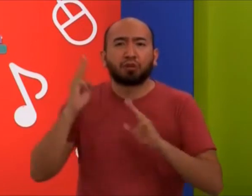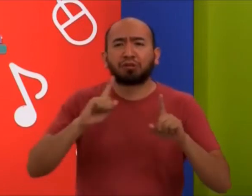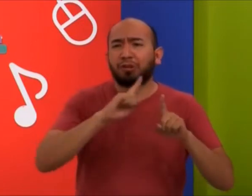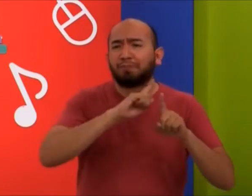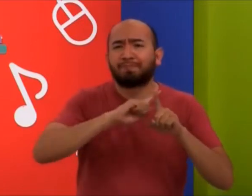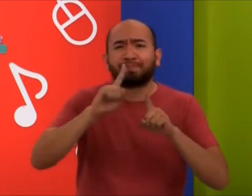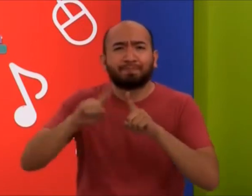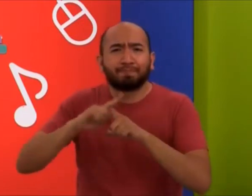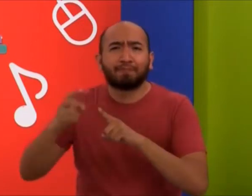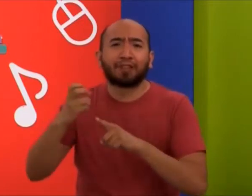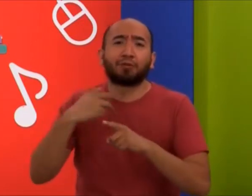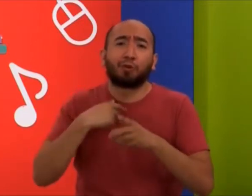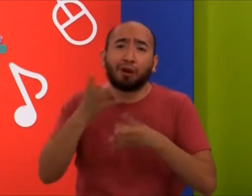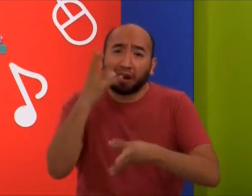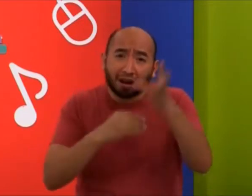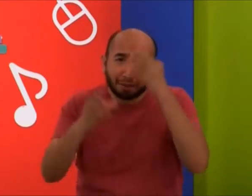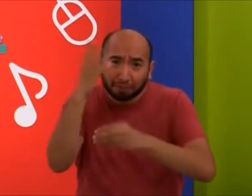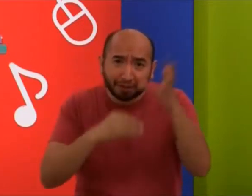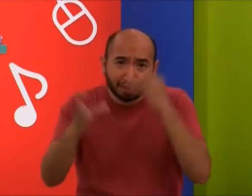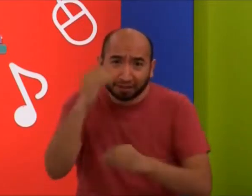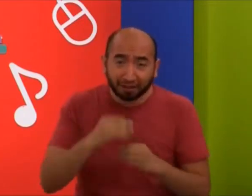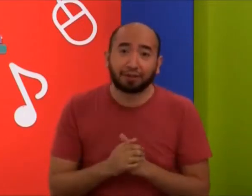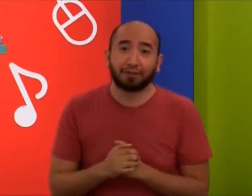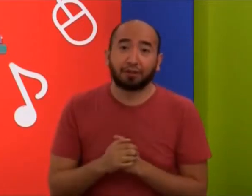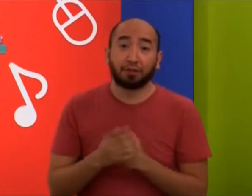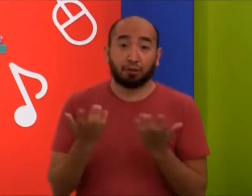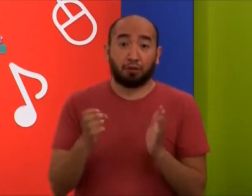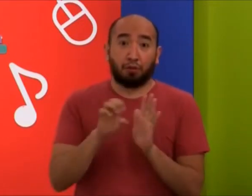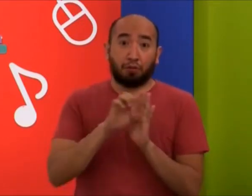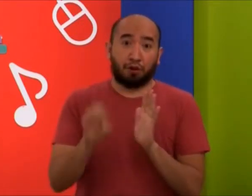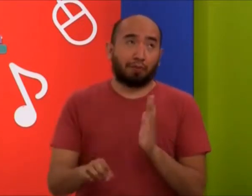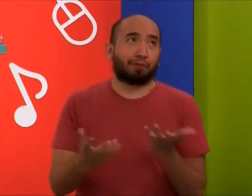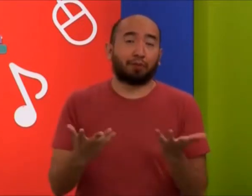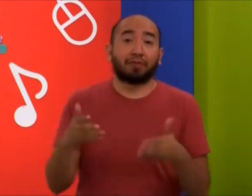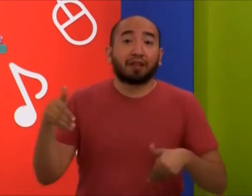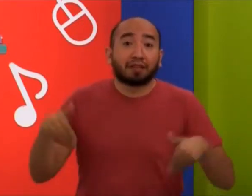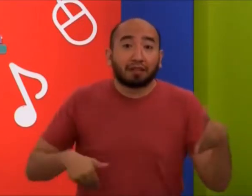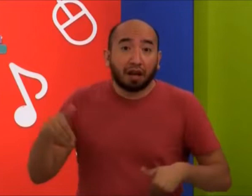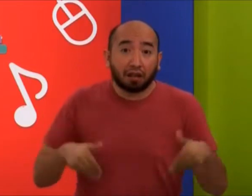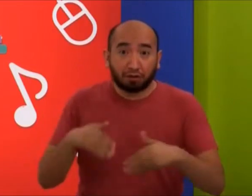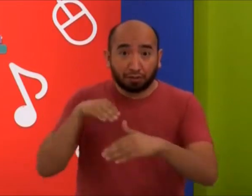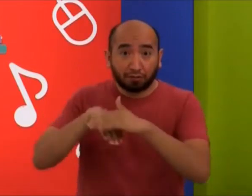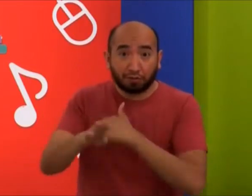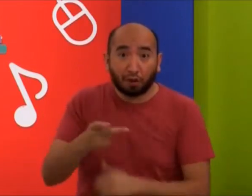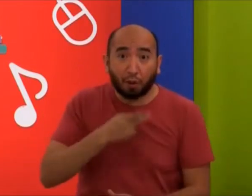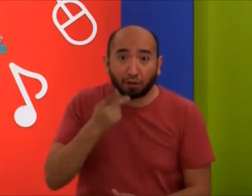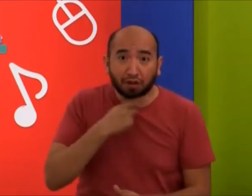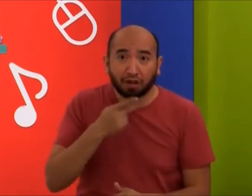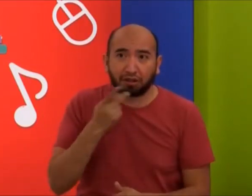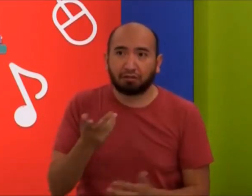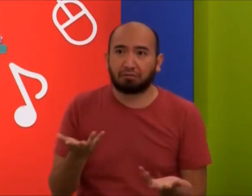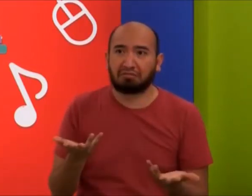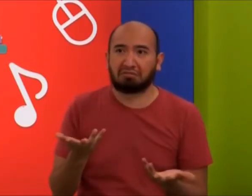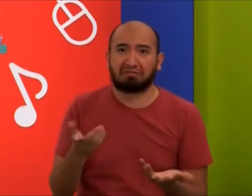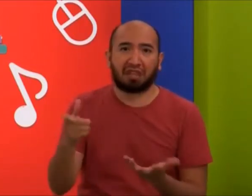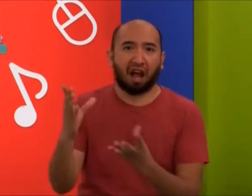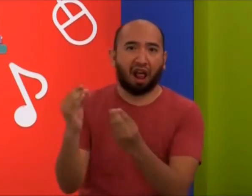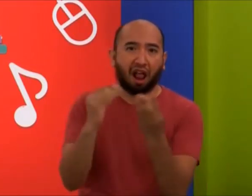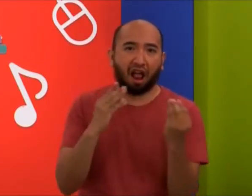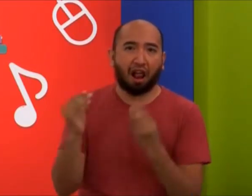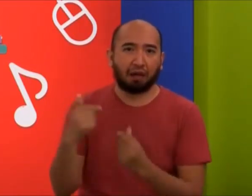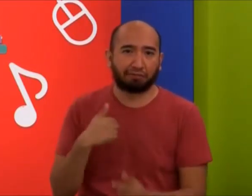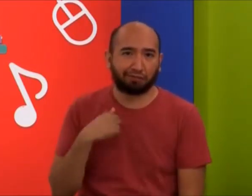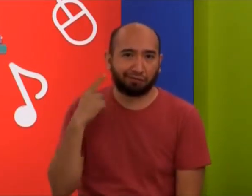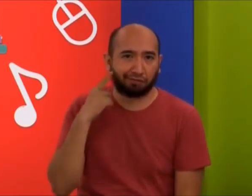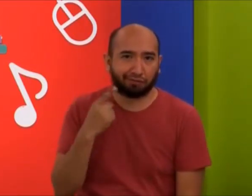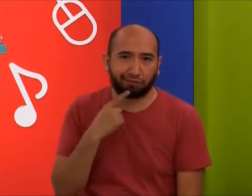lugares a ver teatro, pintura, diferentes expresiones y es donde empecé a aprender. Por ejemplo, teatro, pues entraba a